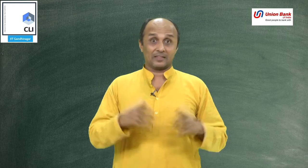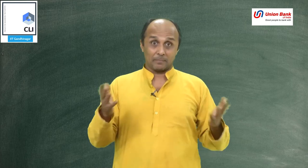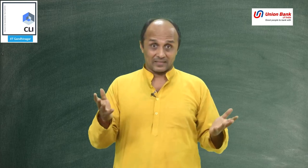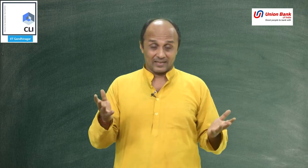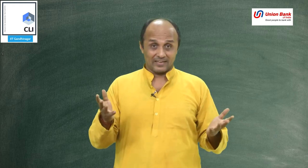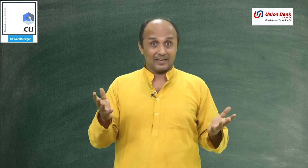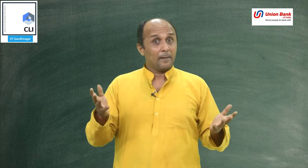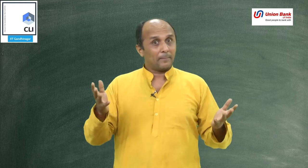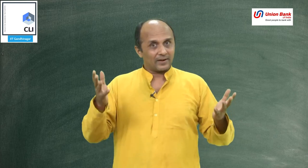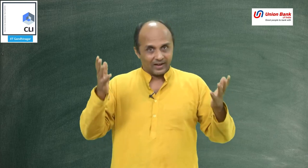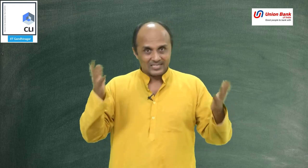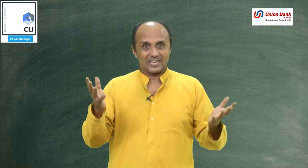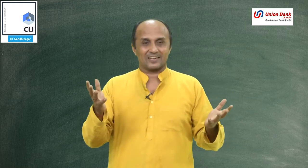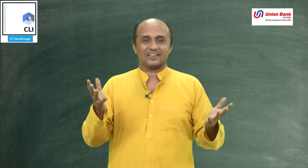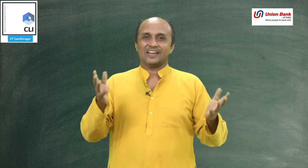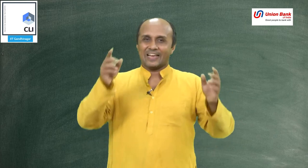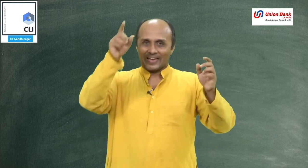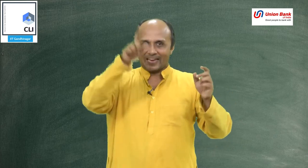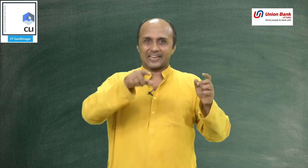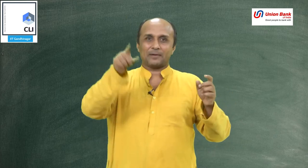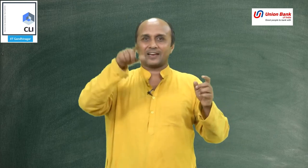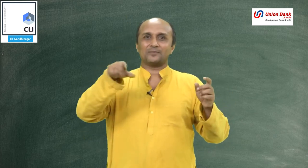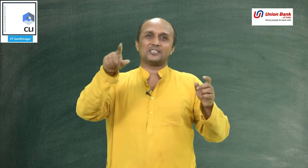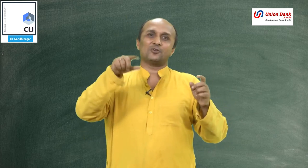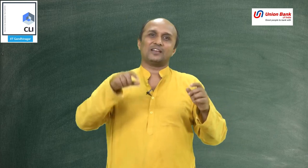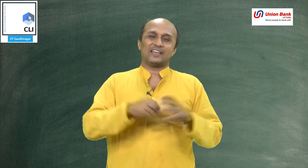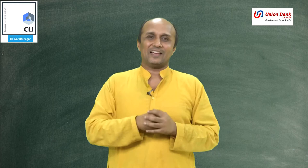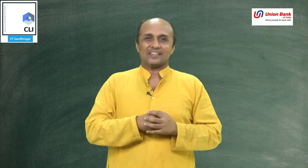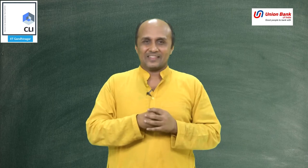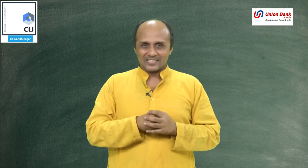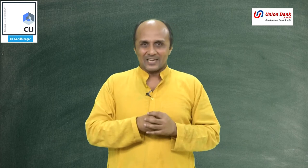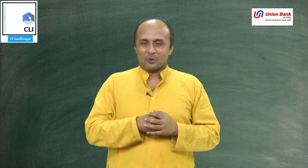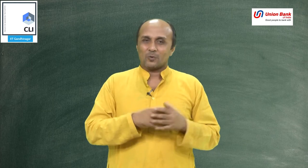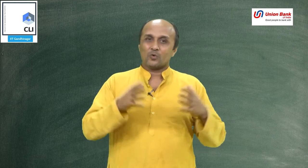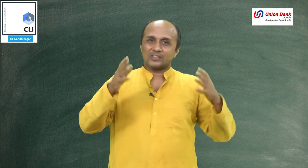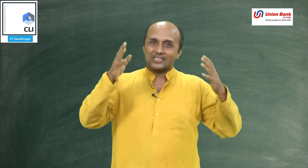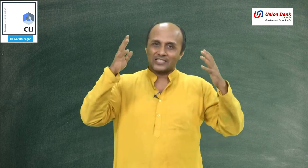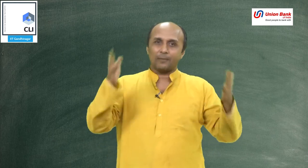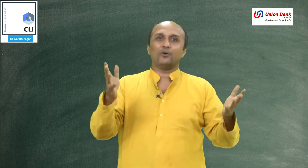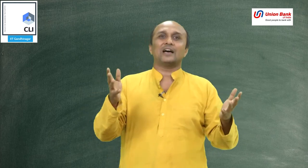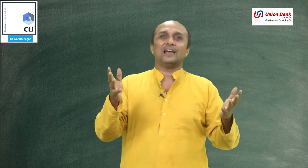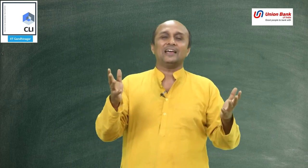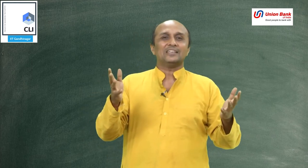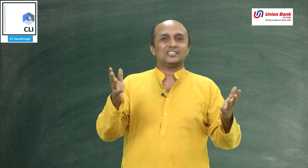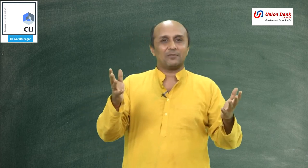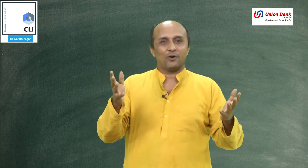हमें पता नहीं है पर अकसर एक के बाद अगर हम 0 लिखते हैं 10 वो 10 तब होता है जब वो